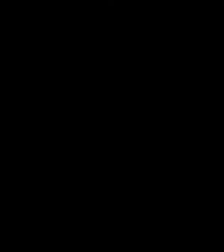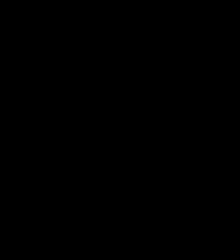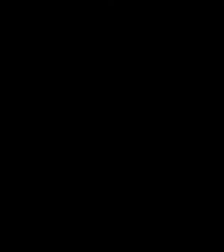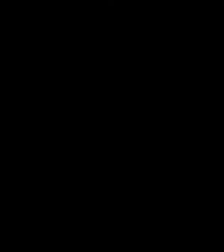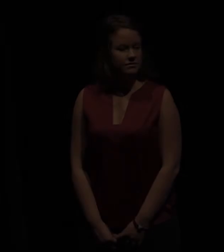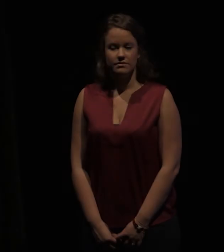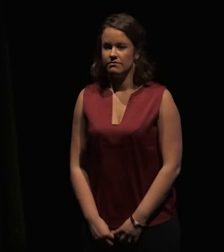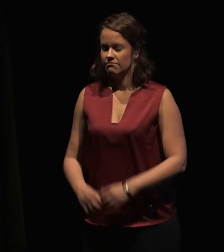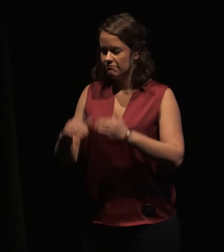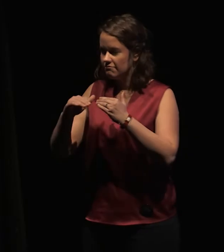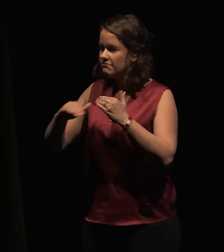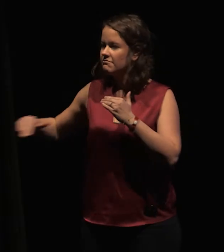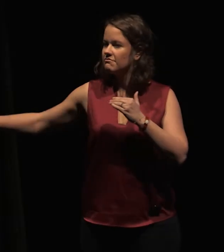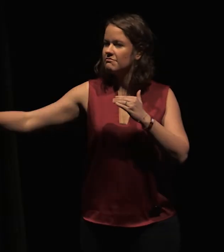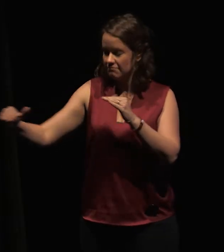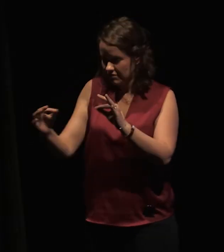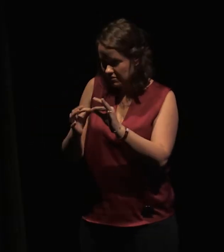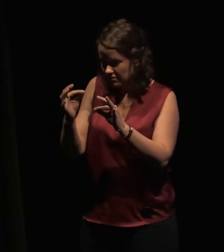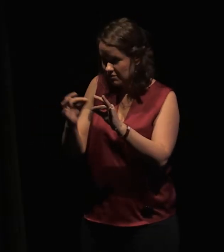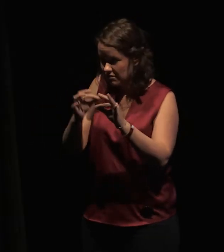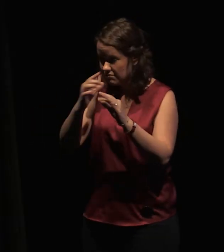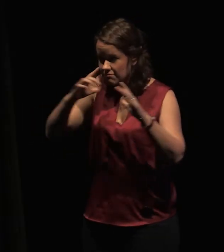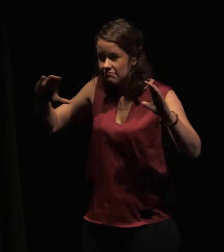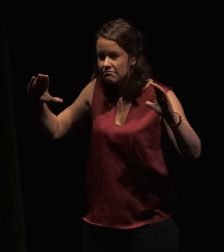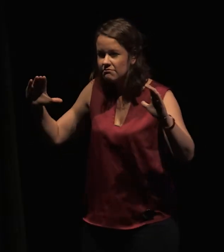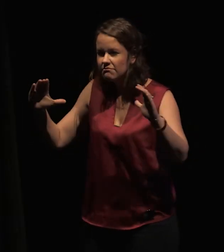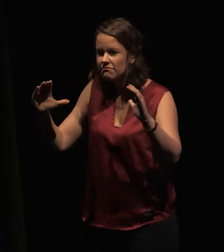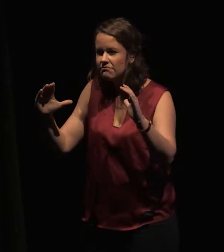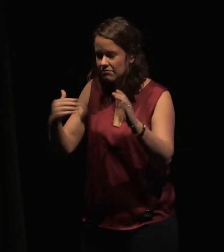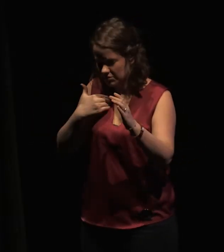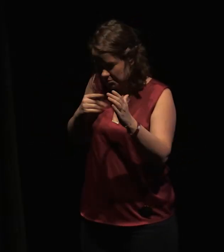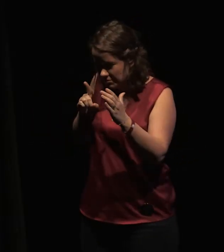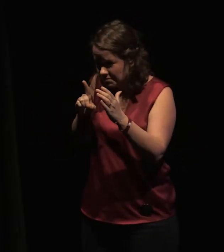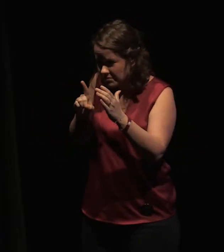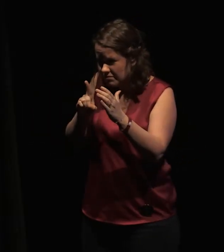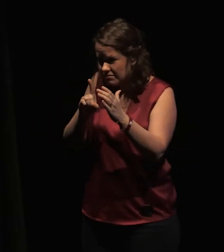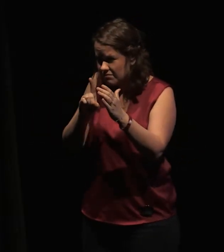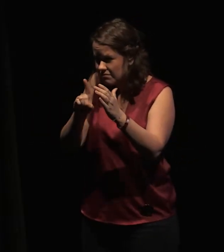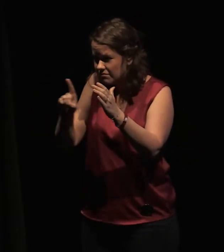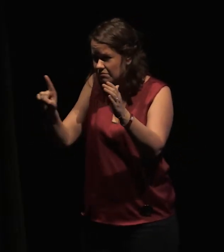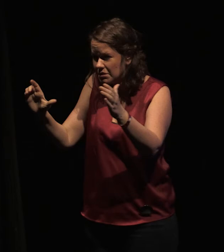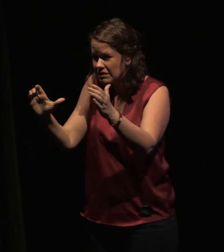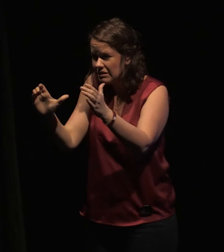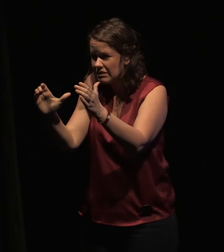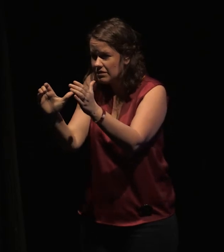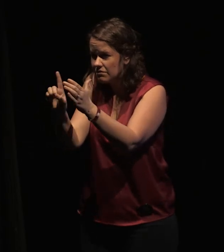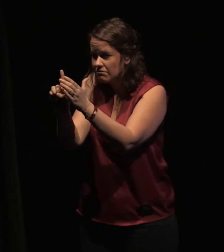La terre nous est étroite, elle nous accule dans le dernier défilé et nous nous dévêtons de nos membres pour passer.